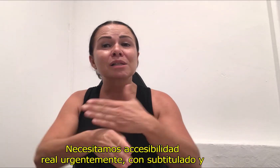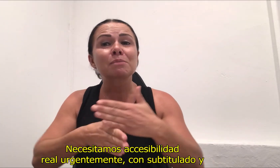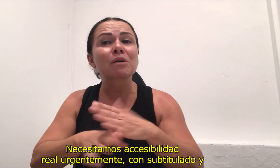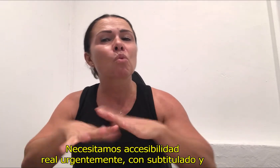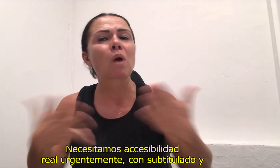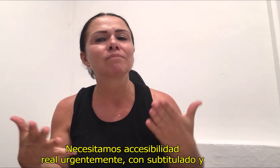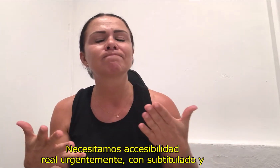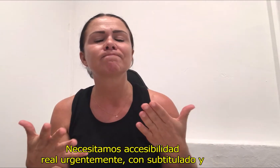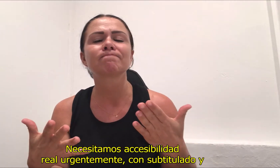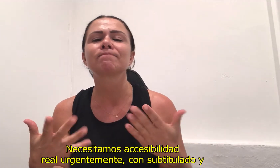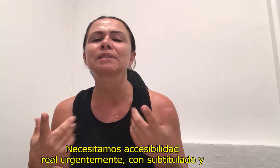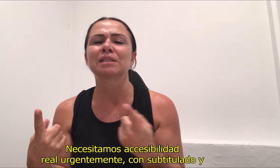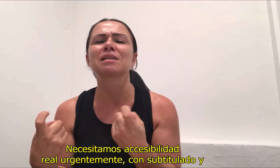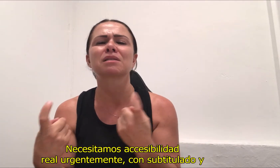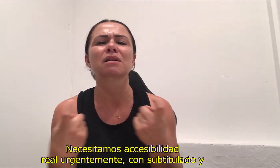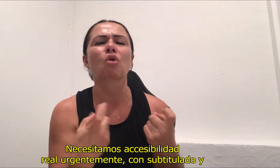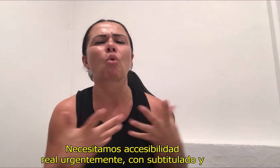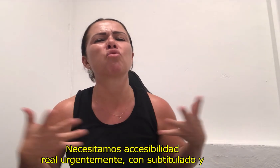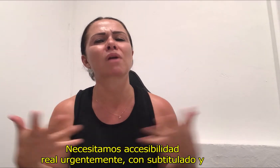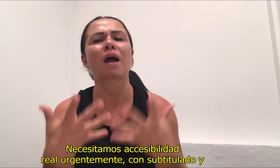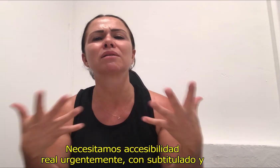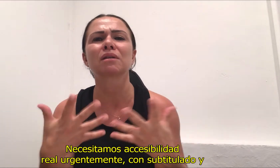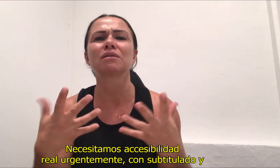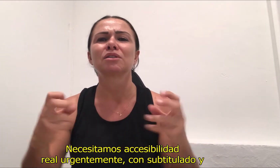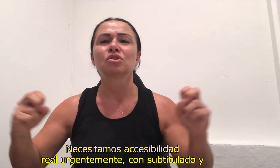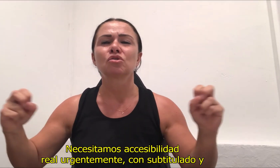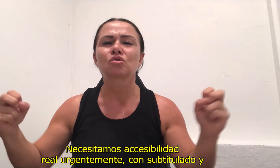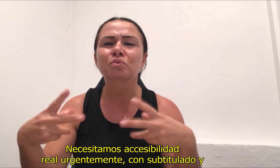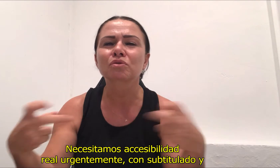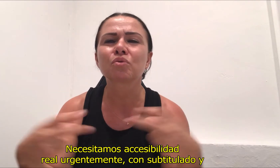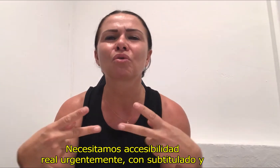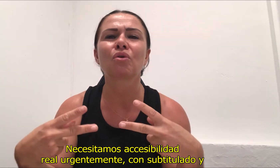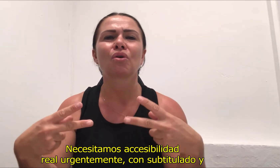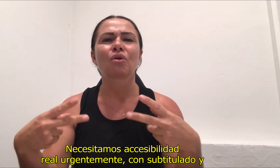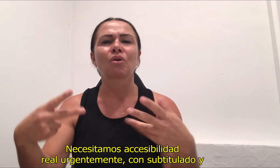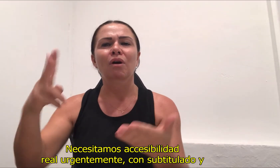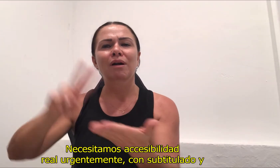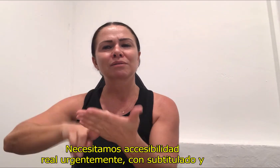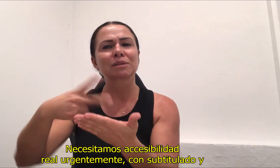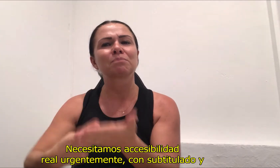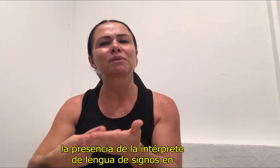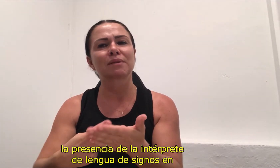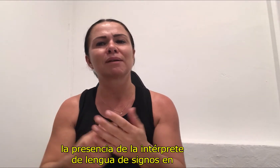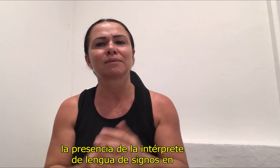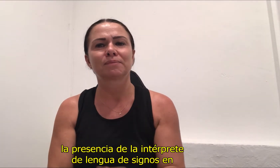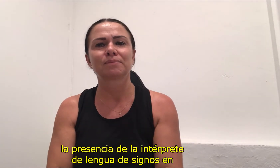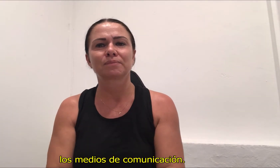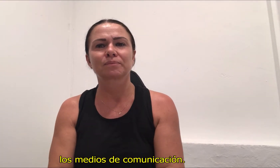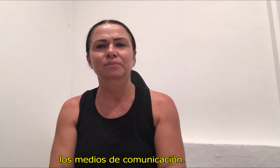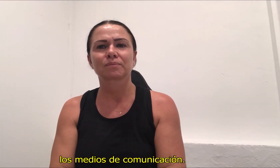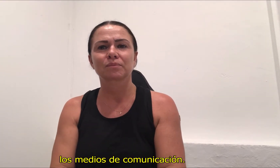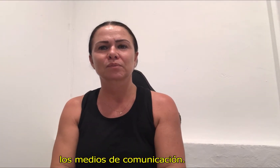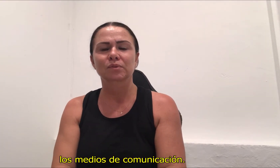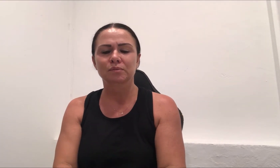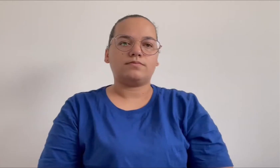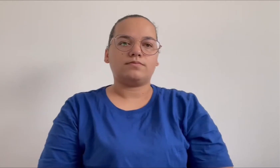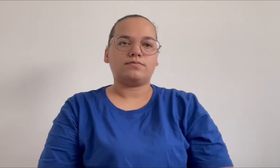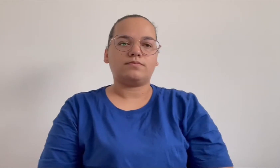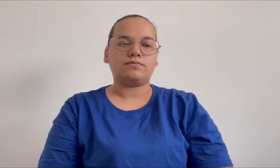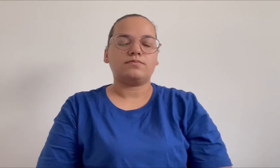Necesitamos accesibilidad real urgentemente, con subtitulado en la presencia de la intérprete de lengua de signos en los medios de comunicación.